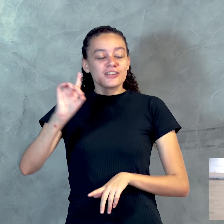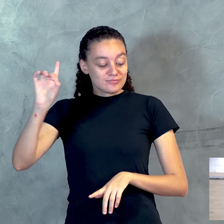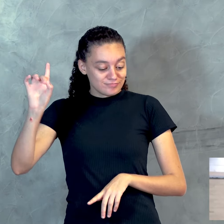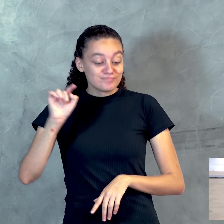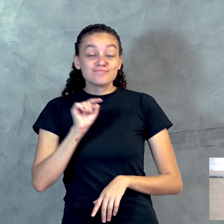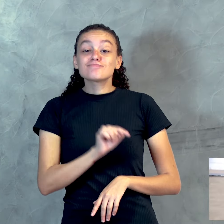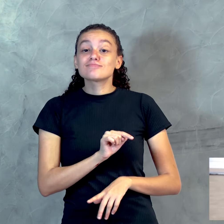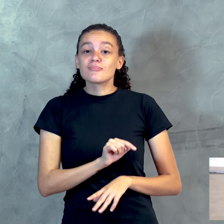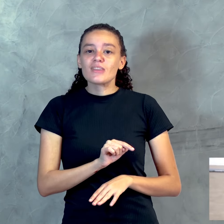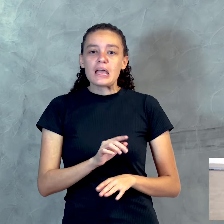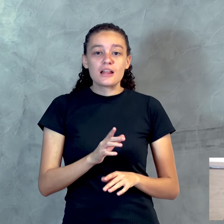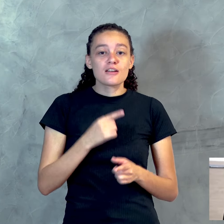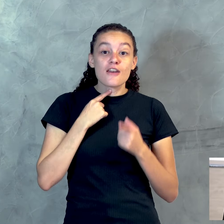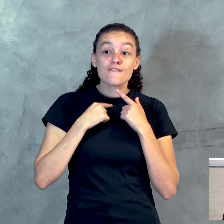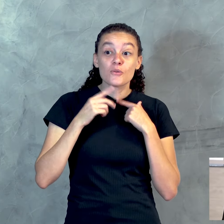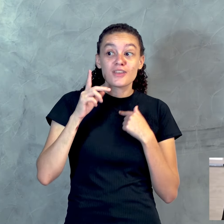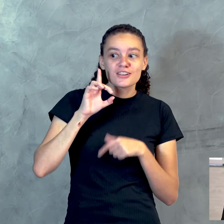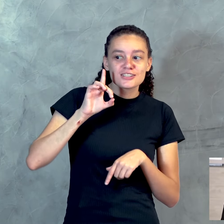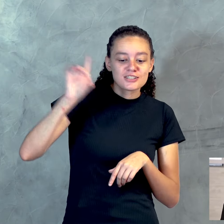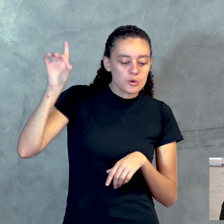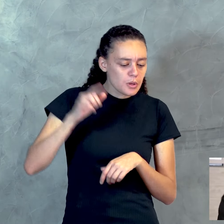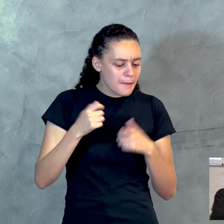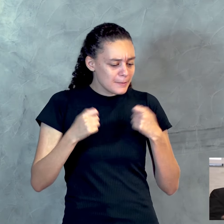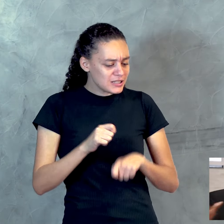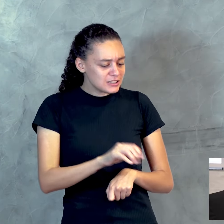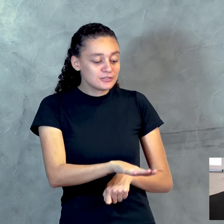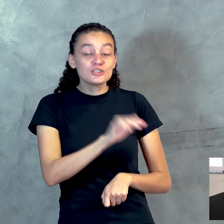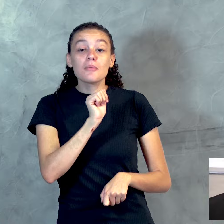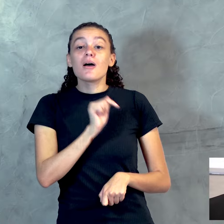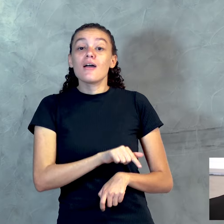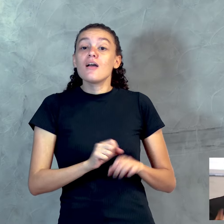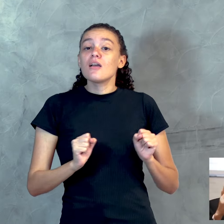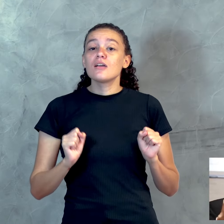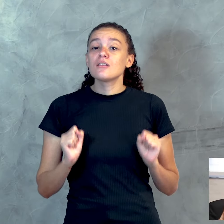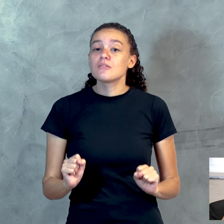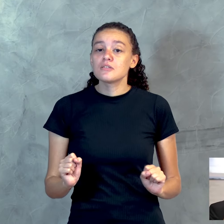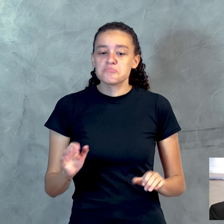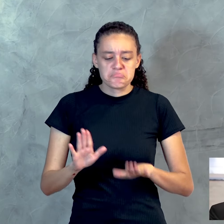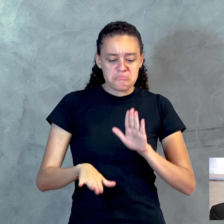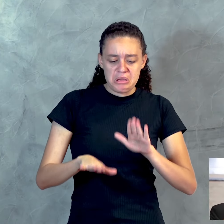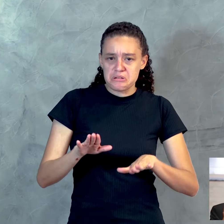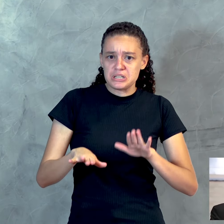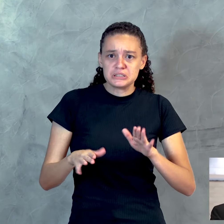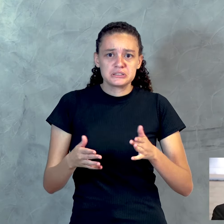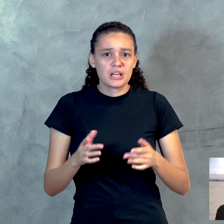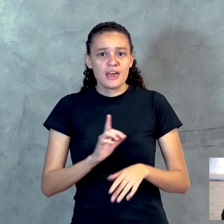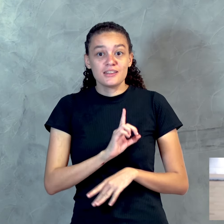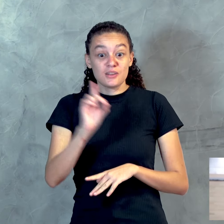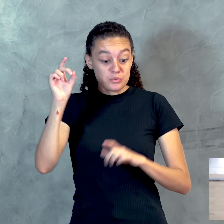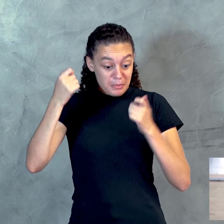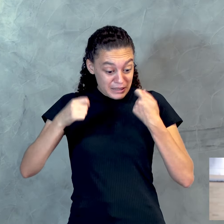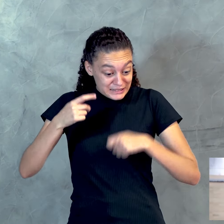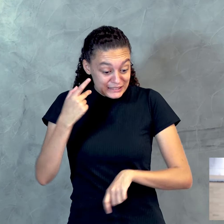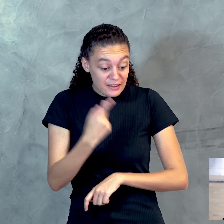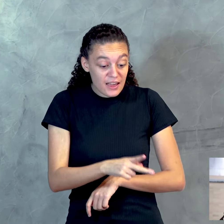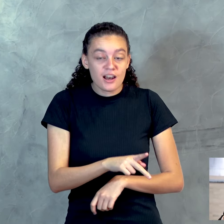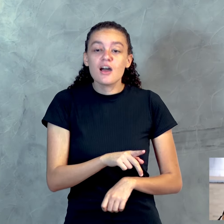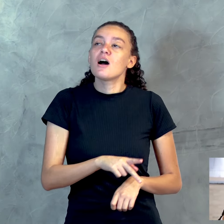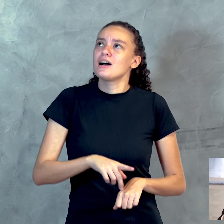quando Deus precisar dele. Em qualquer época que Deus precisar dele, ele